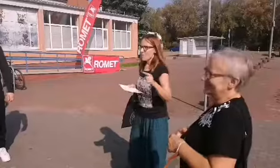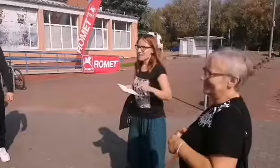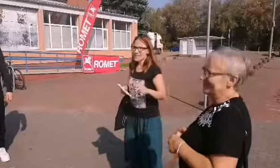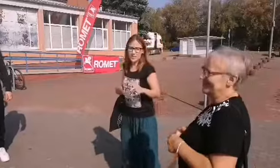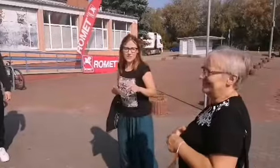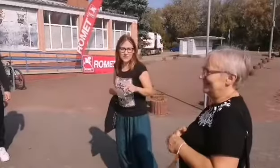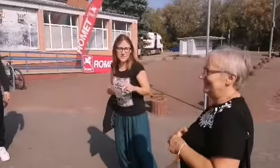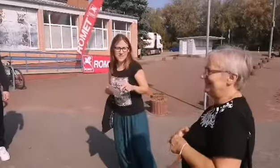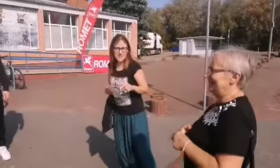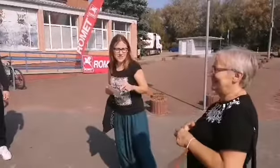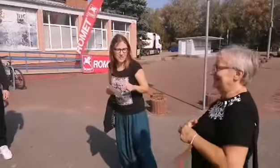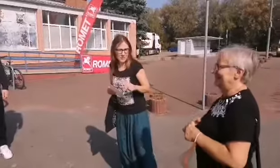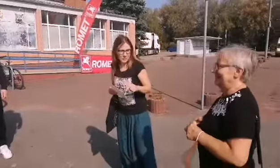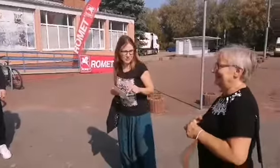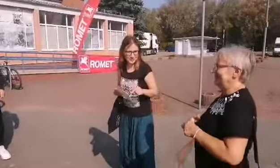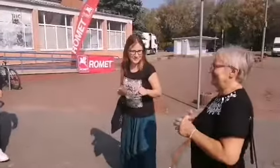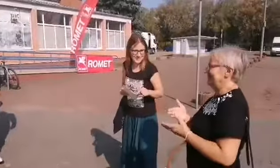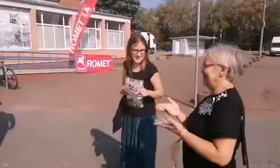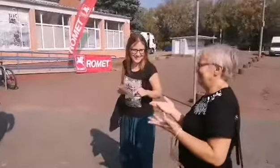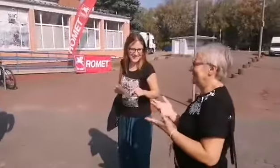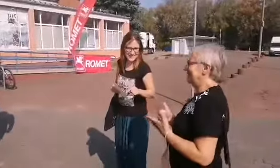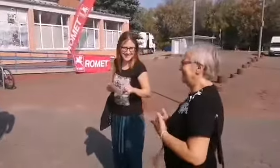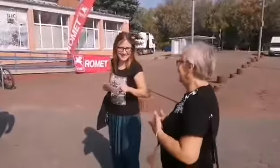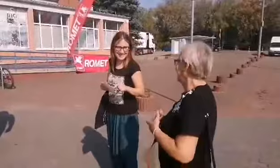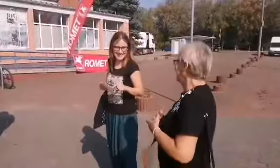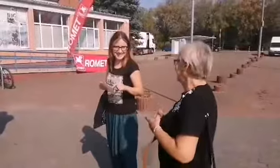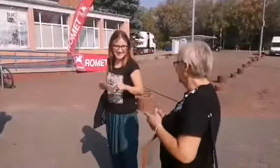Wpsem, ale nie nic